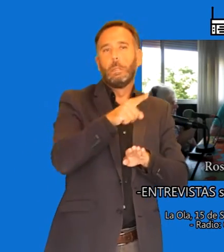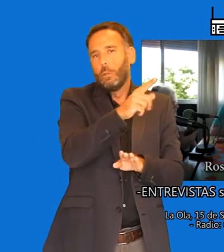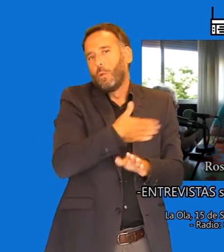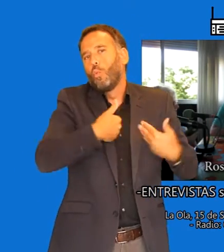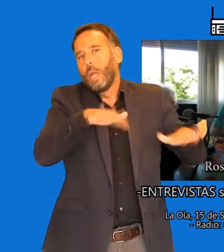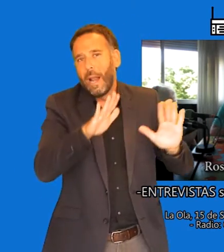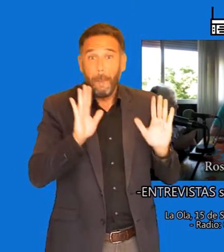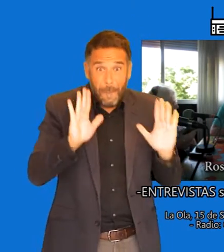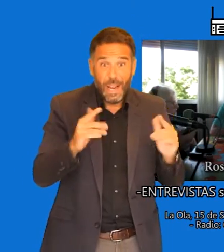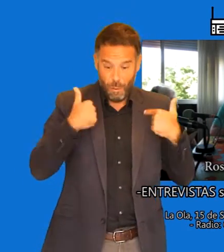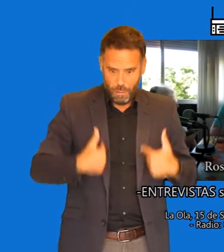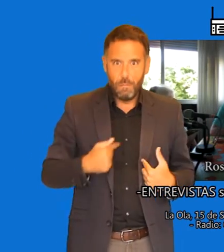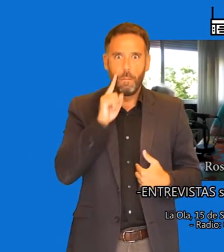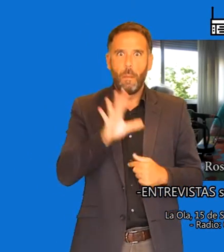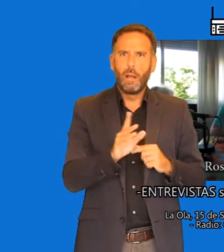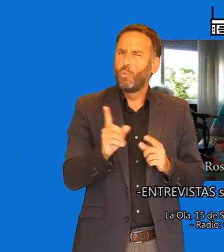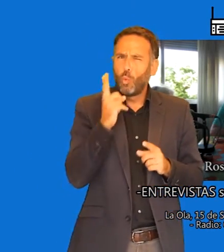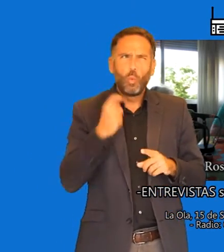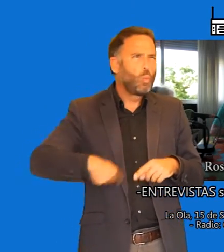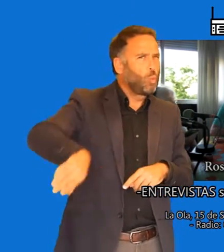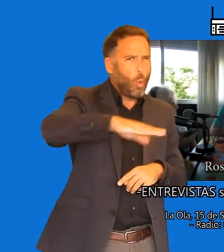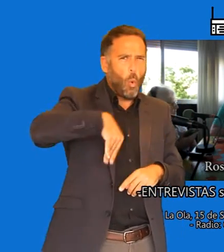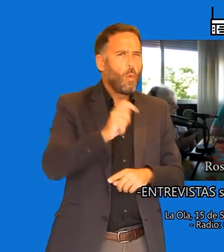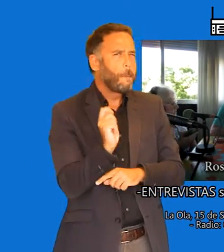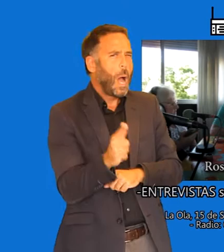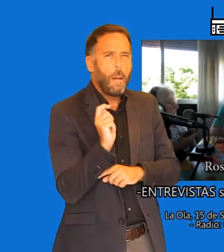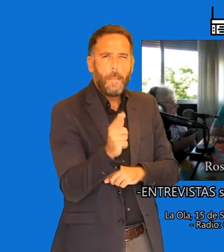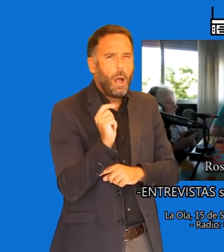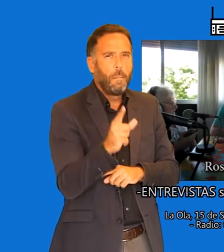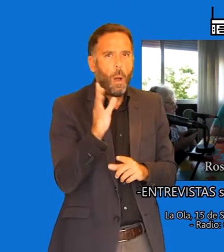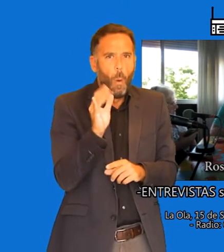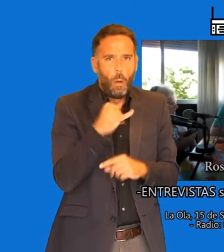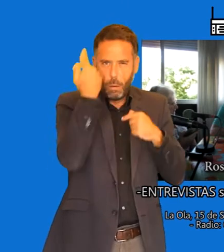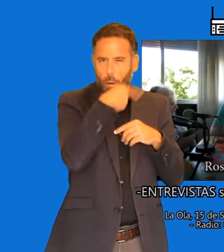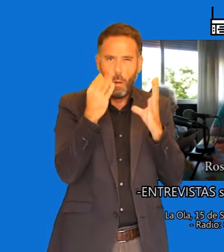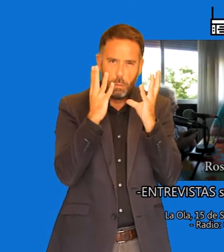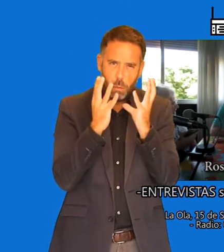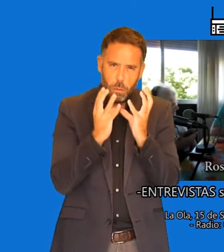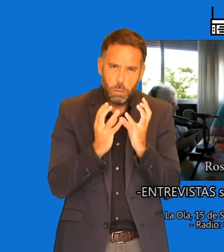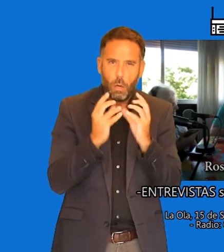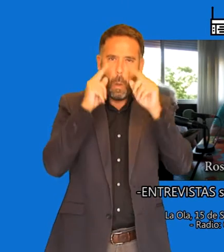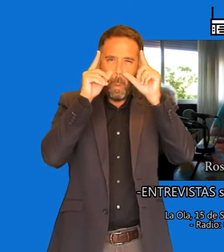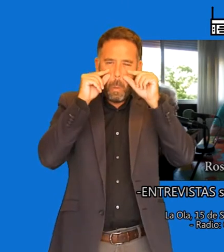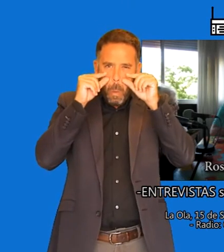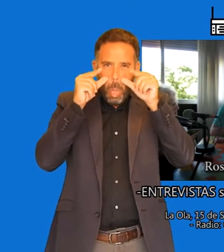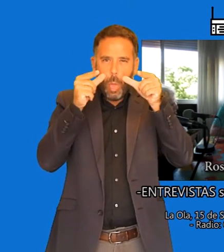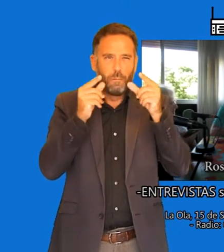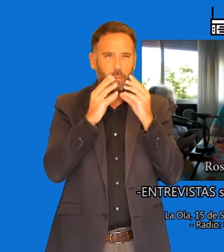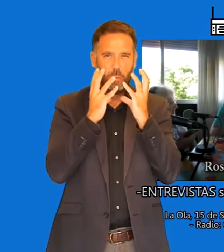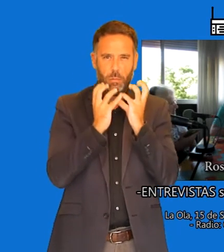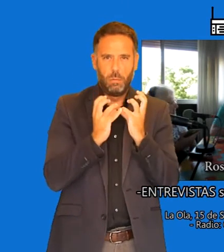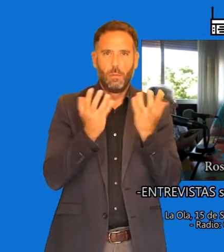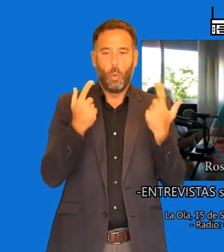pero yo no sé, todos van por el mismo patrón. Sí, sí. Que están más tristes las pobrecitas de cara, estamos hablando. Sí, sí. Pues yo el cuerpo no